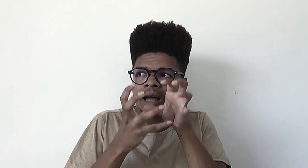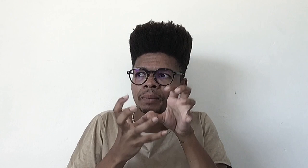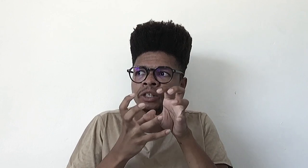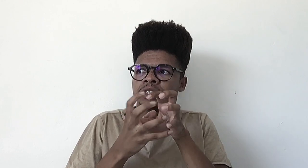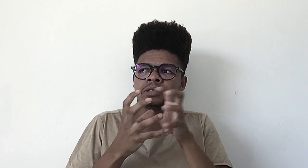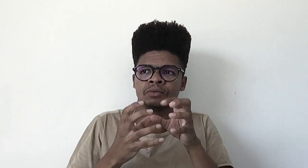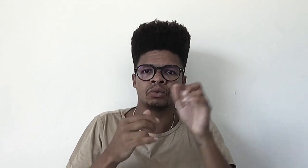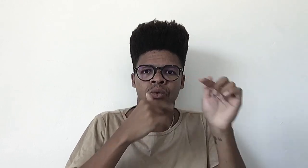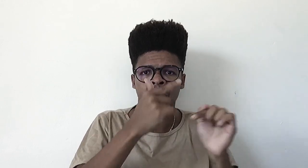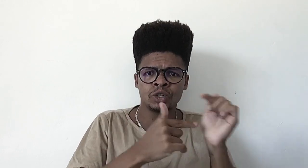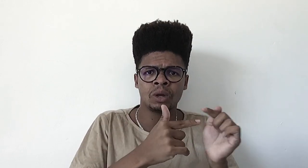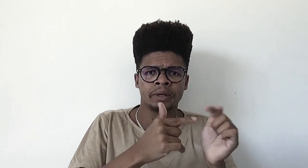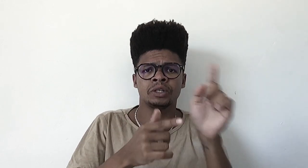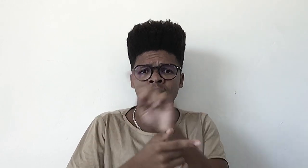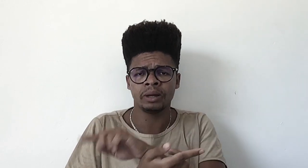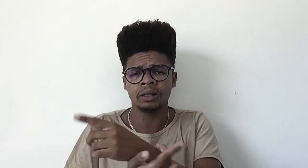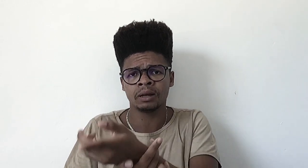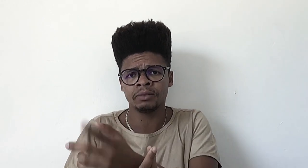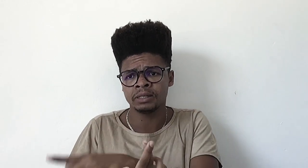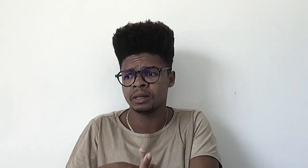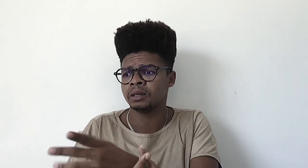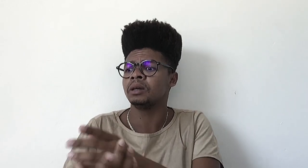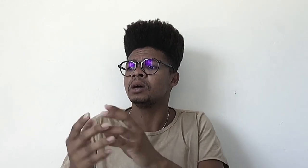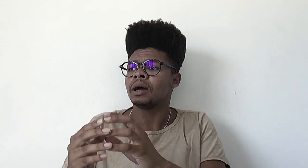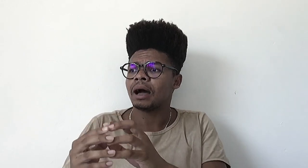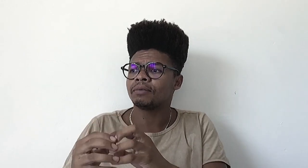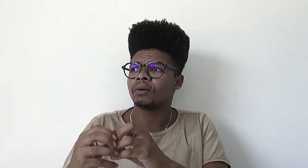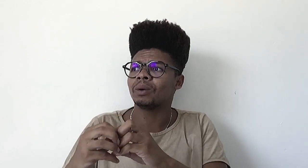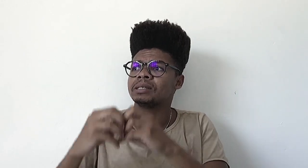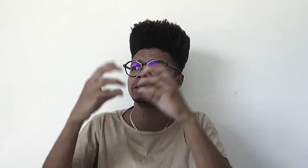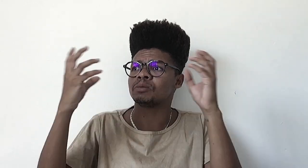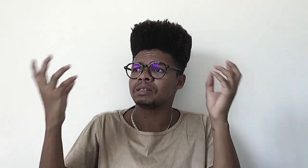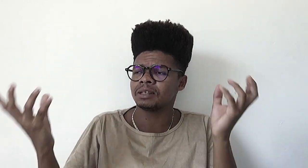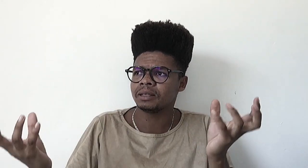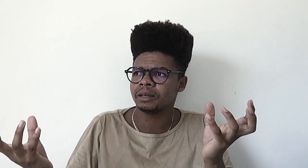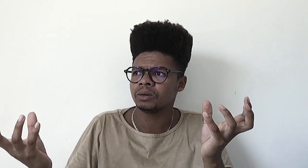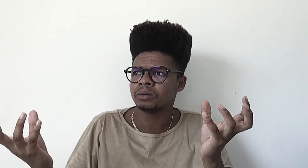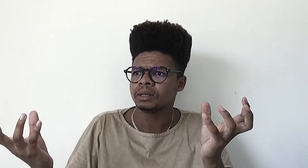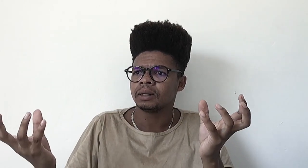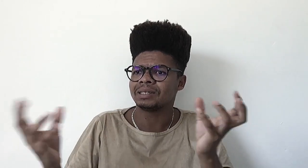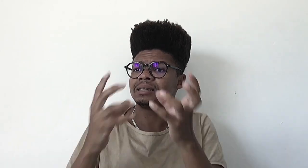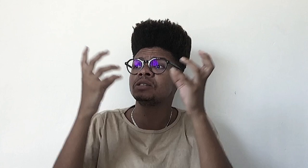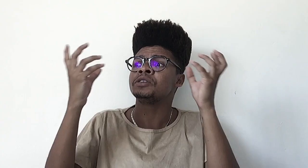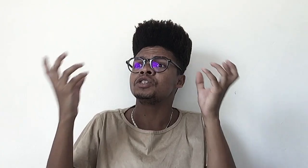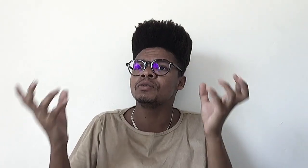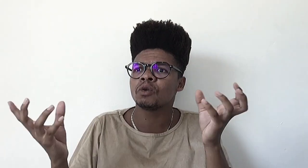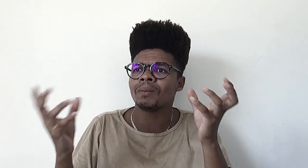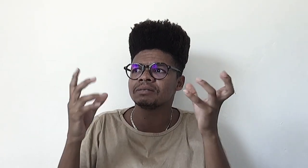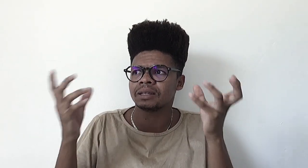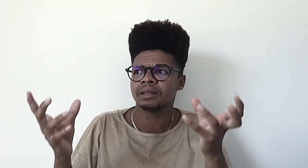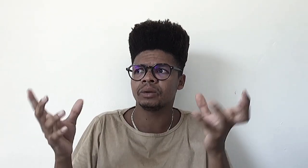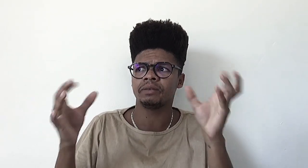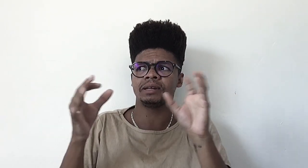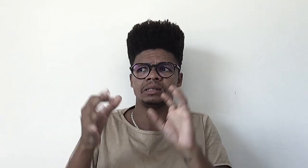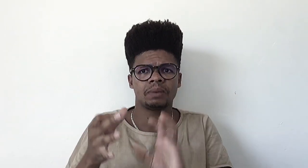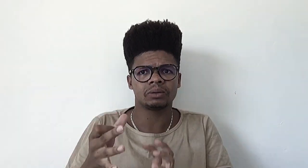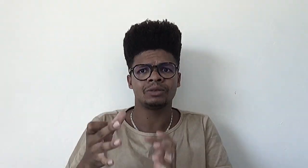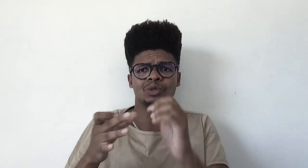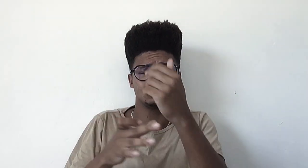preencher esse furo continuamente. Tanto é que o Lacan vem dizer que o exercício mais verdadeiro, o exercício científico mais verdadeiro deveria se pautar no discurso